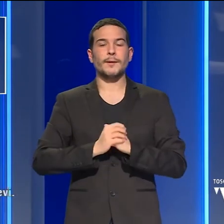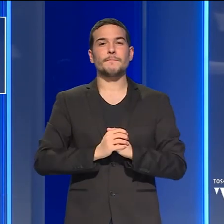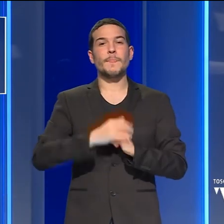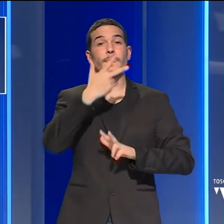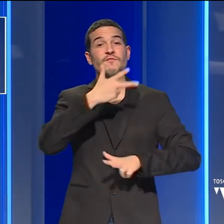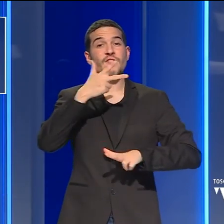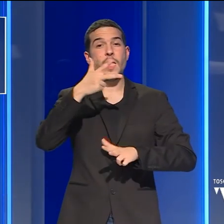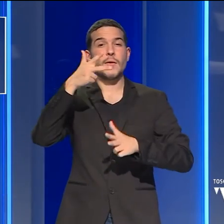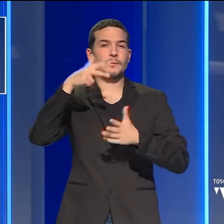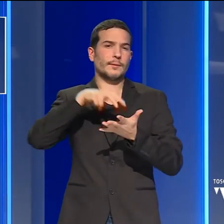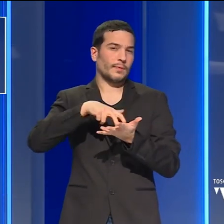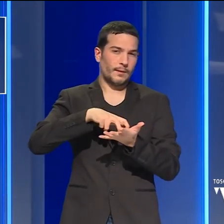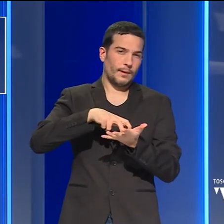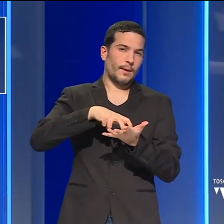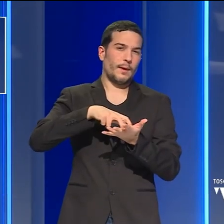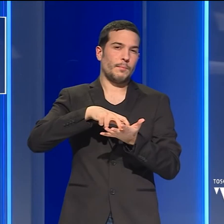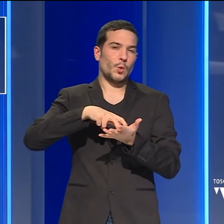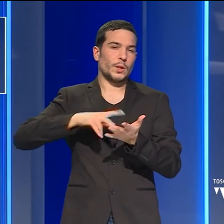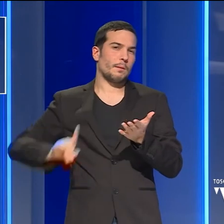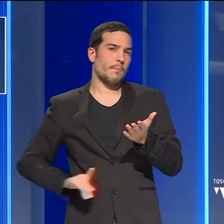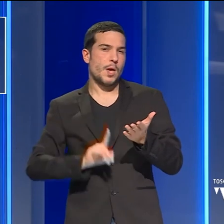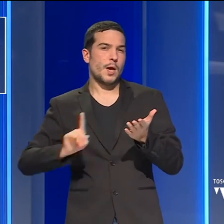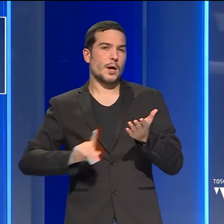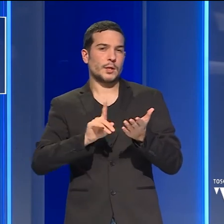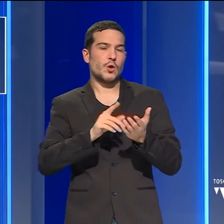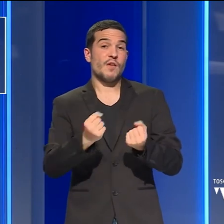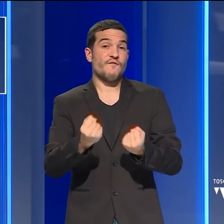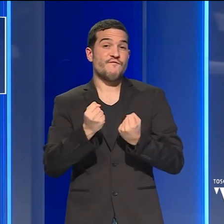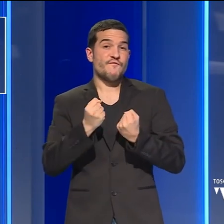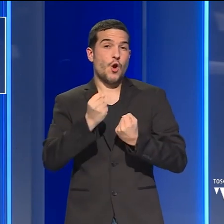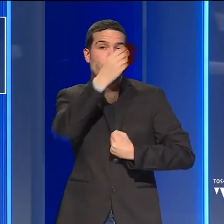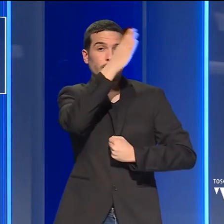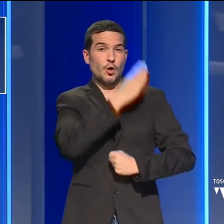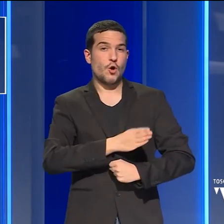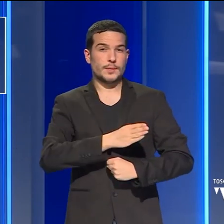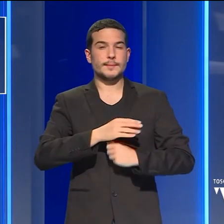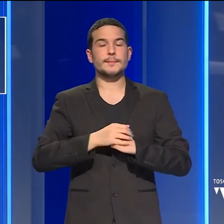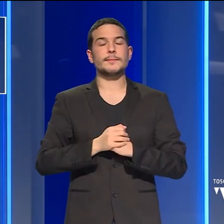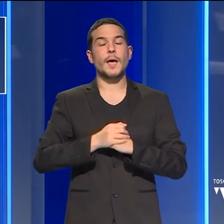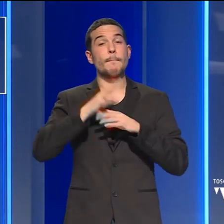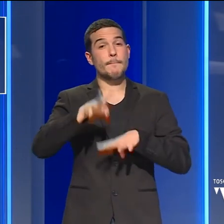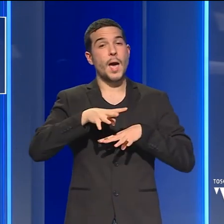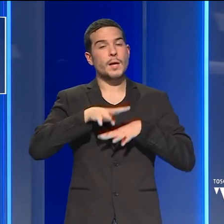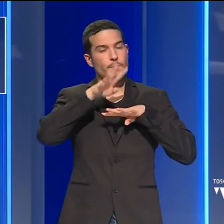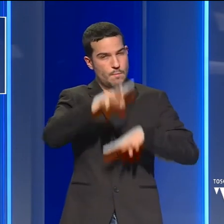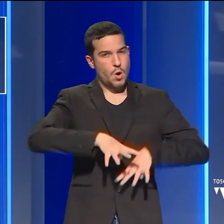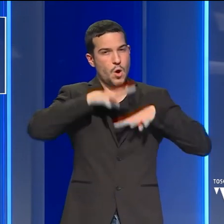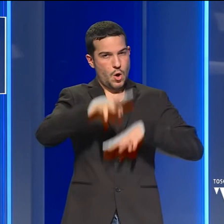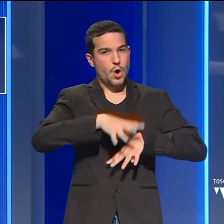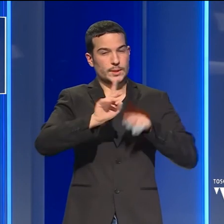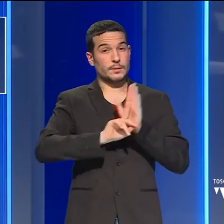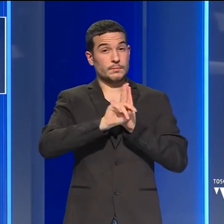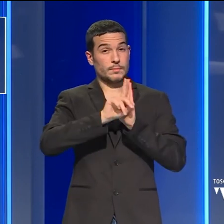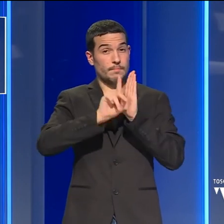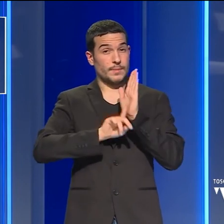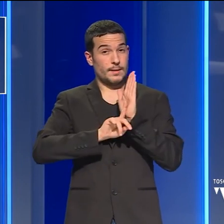Venti deboli o moderati meridionali, localmente forti sulla costa. Mari molto mossi, temperature